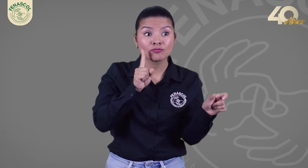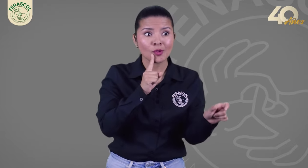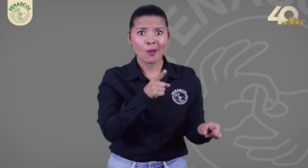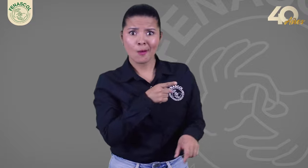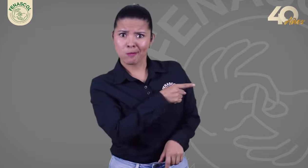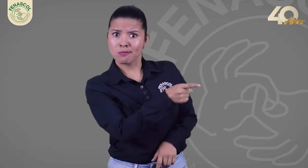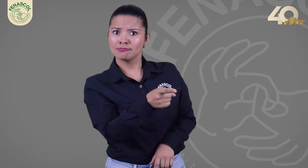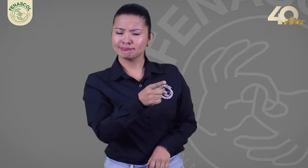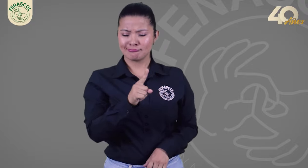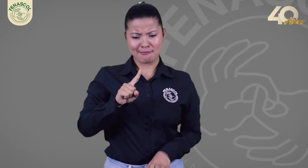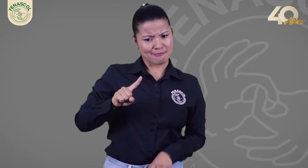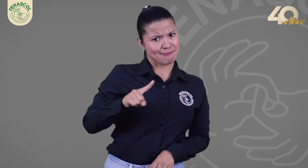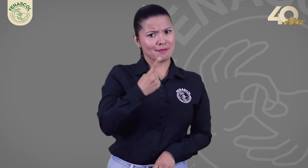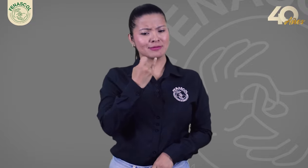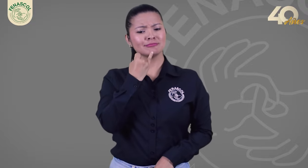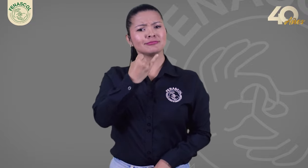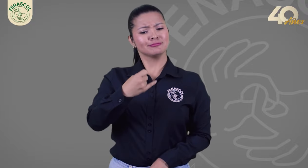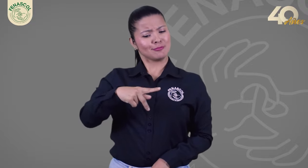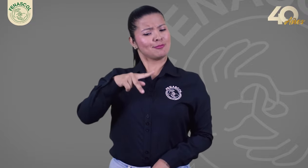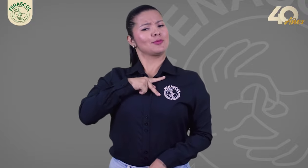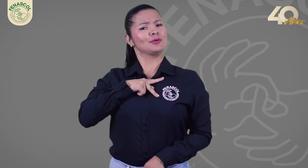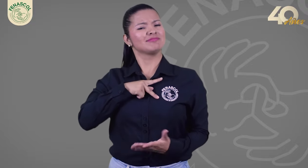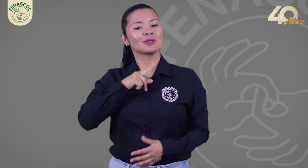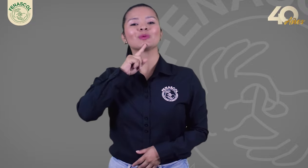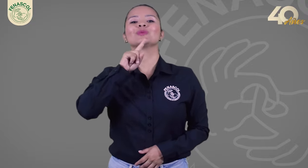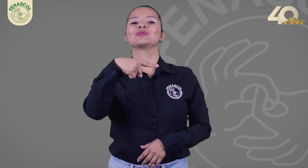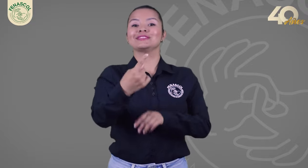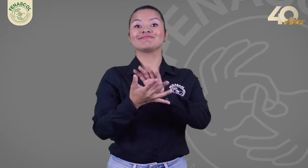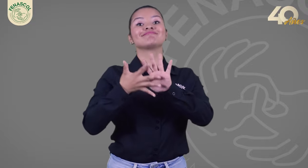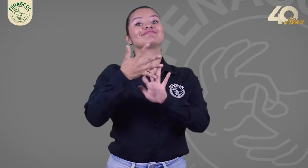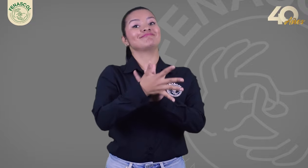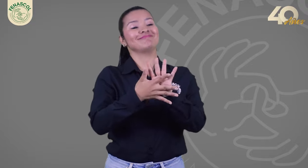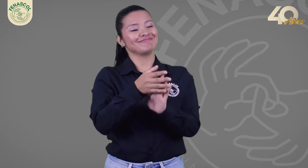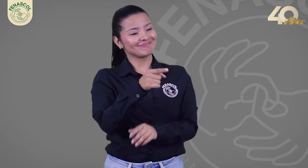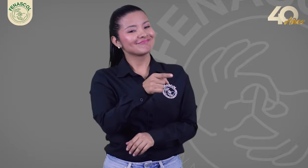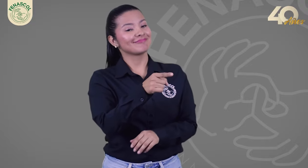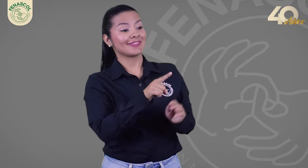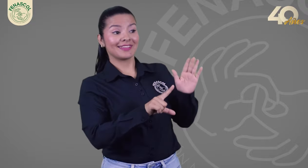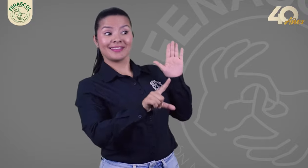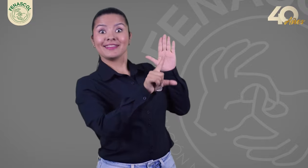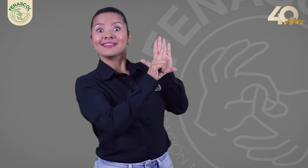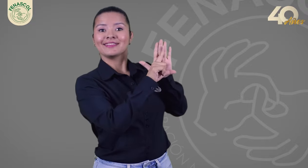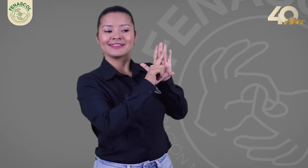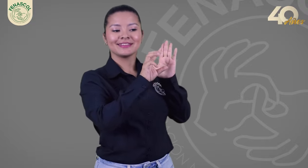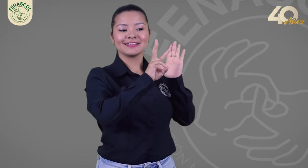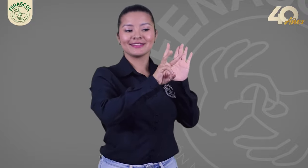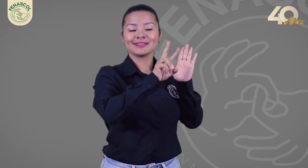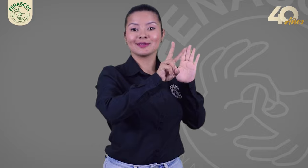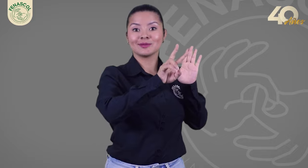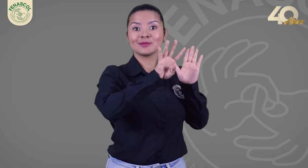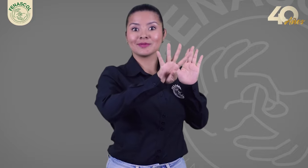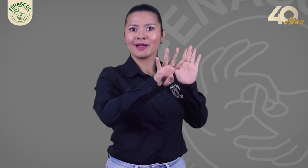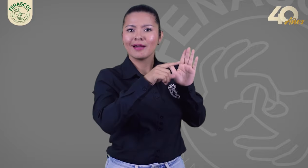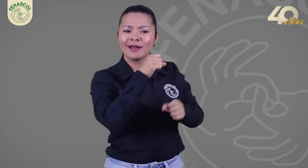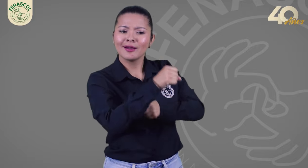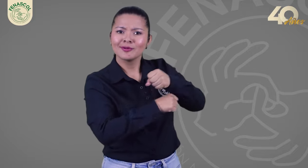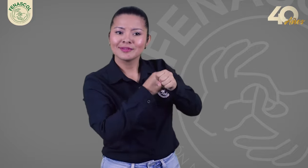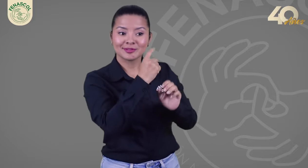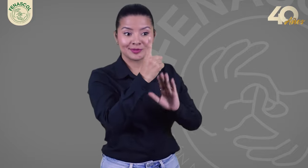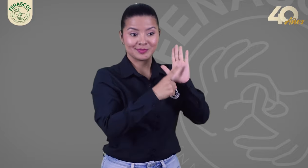Así, las personas sordas empezaron a reconocer su primera lengua la lengua de señas la cual fue